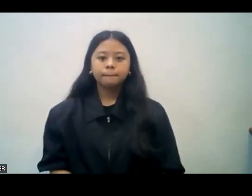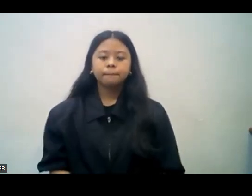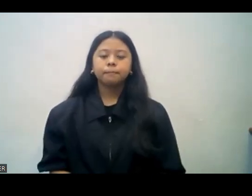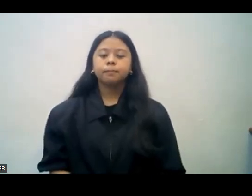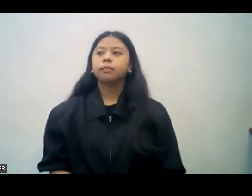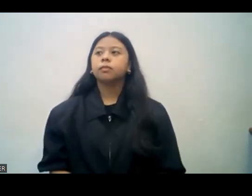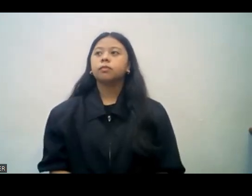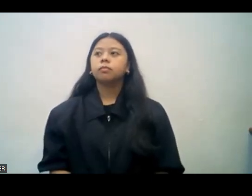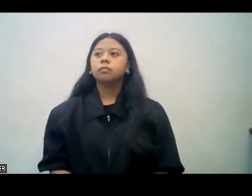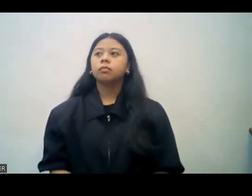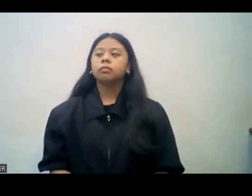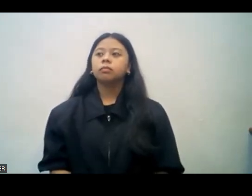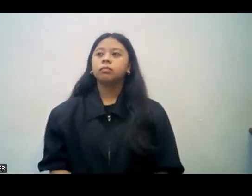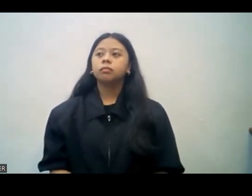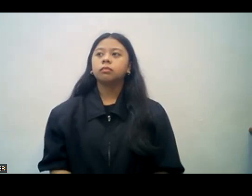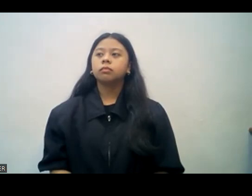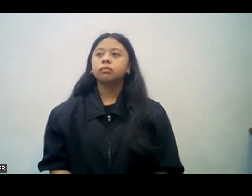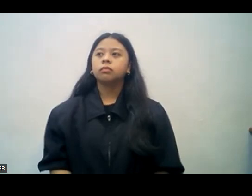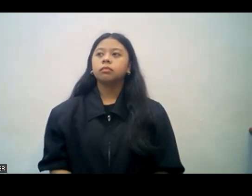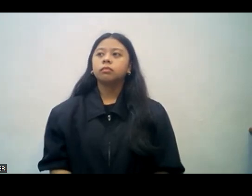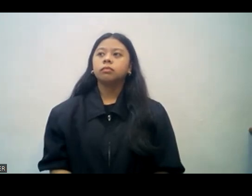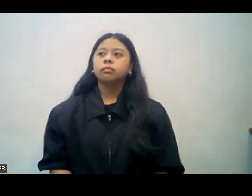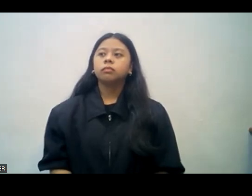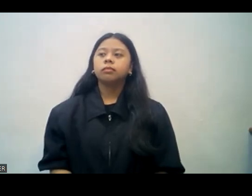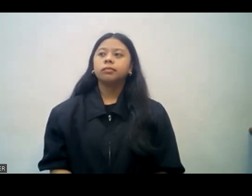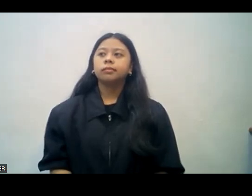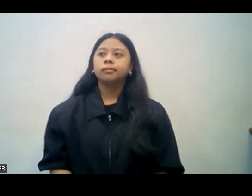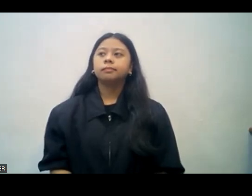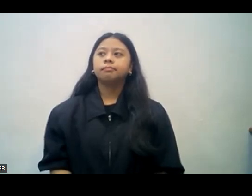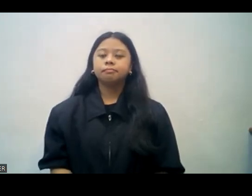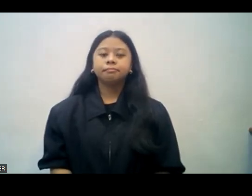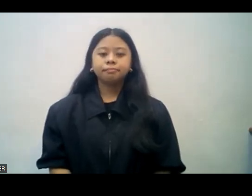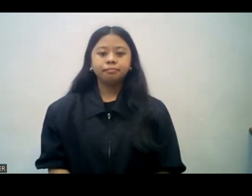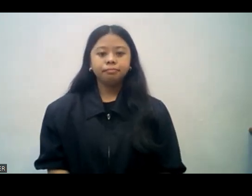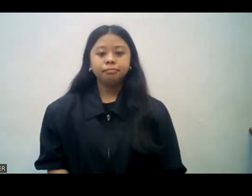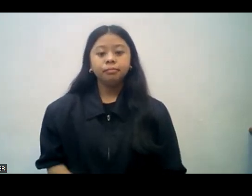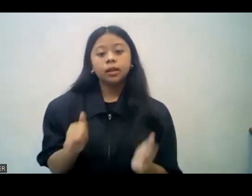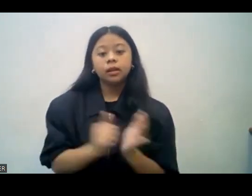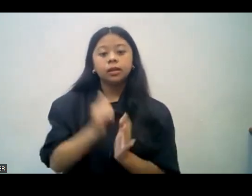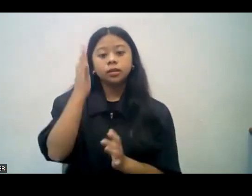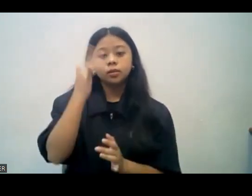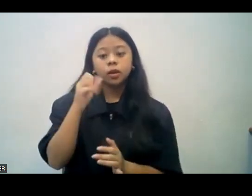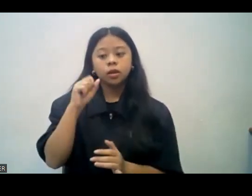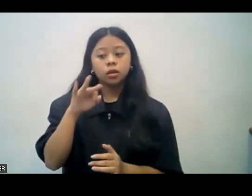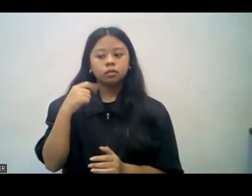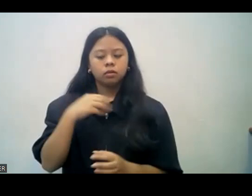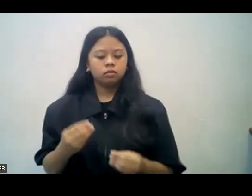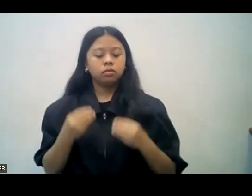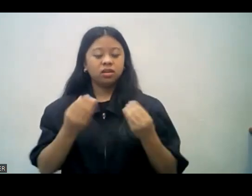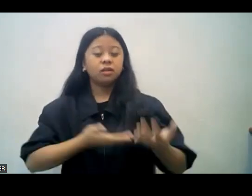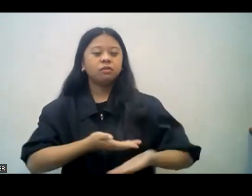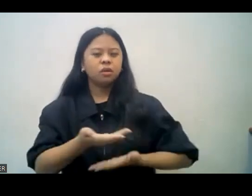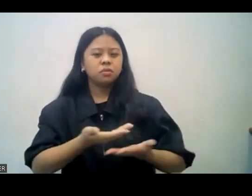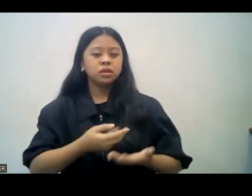Bible. And those who have the richly wisdom can give. Kaya nga po, kapag tayo magbibigay ng payo, dapat ito ay